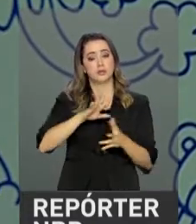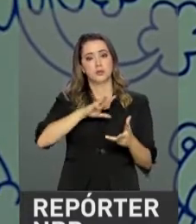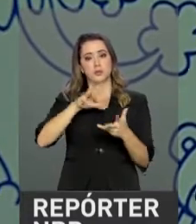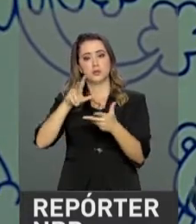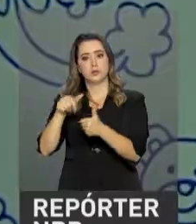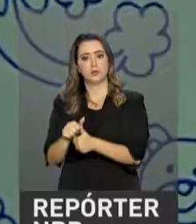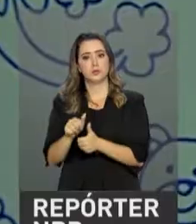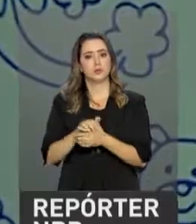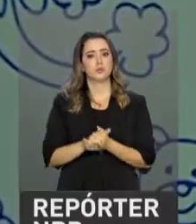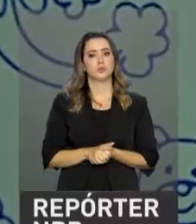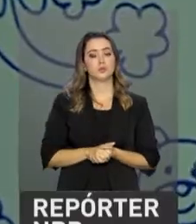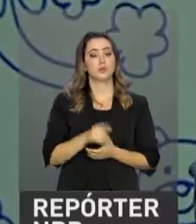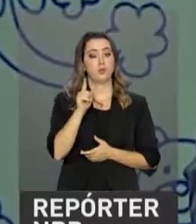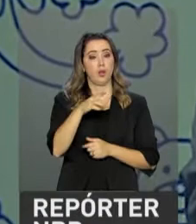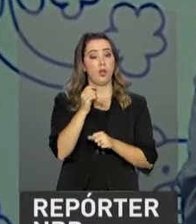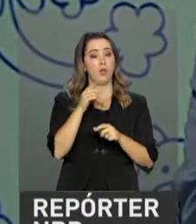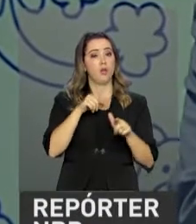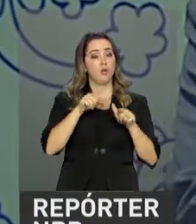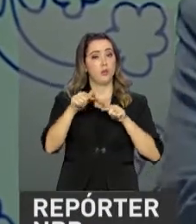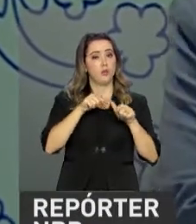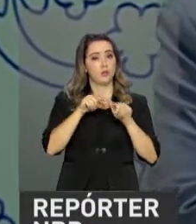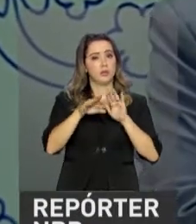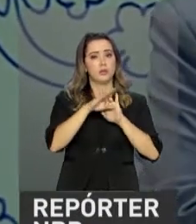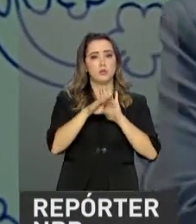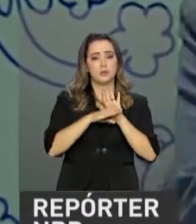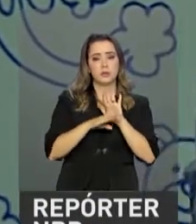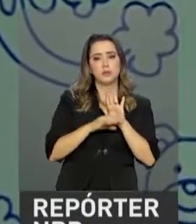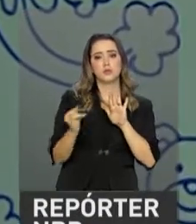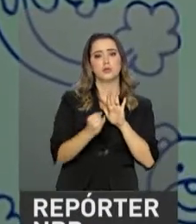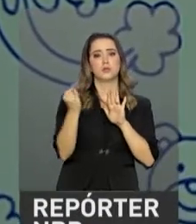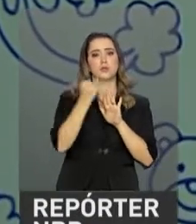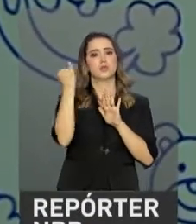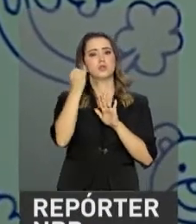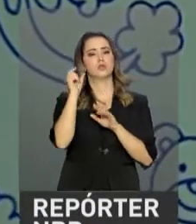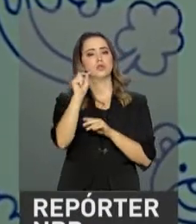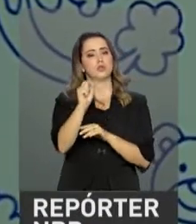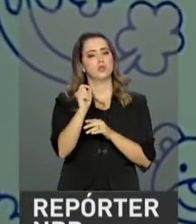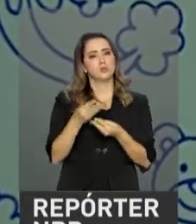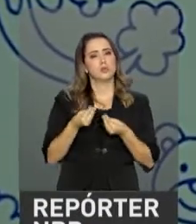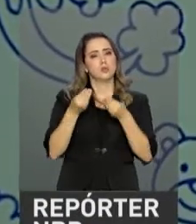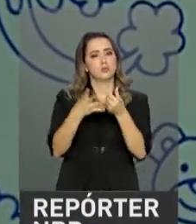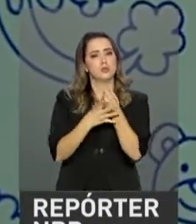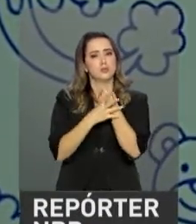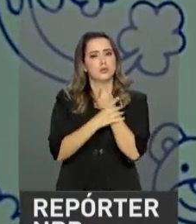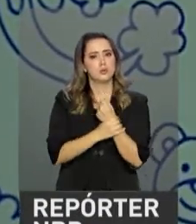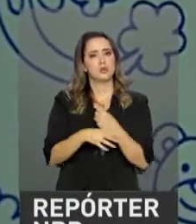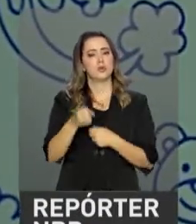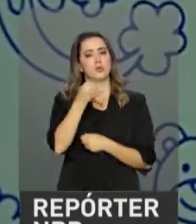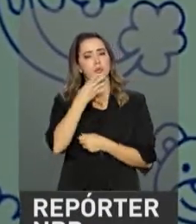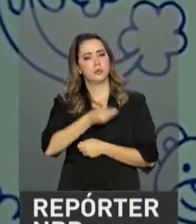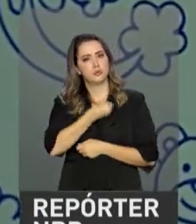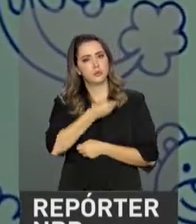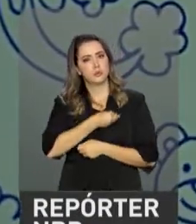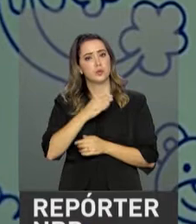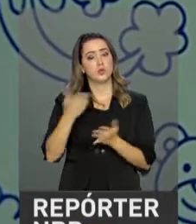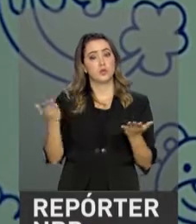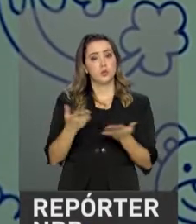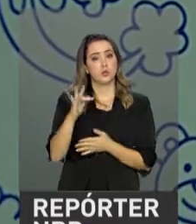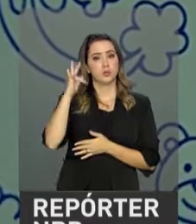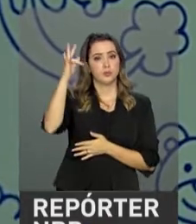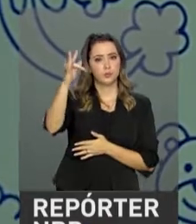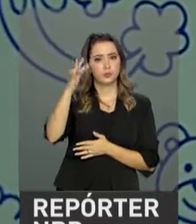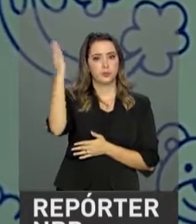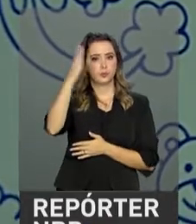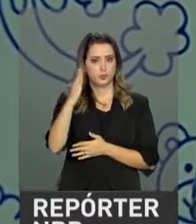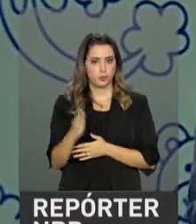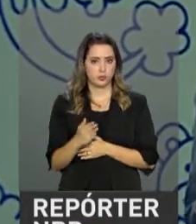internacionais. É um programa importantíssimo para assegurar o bem-estar presente e futuro do Brasil.